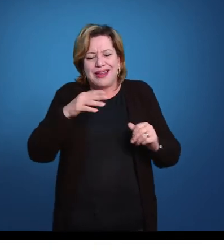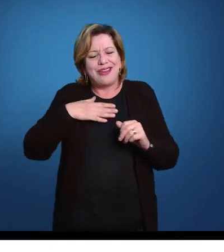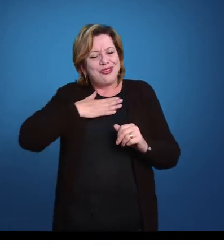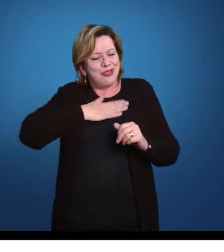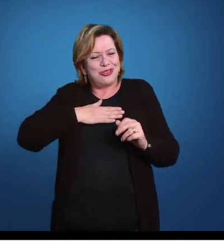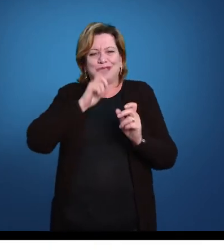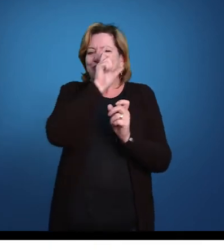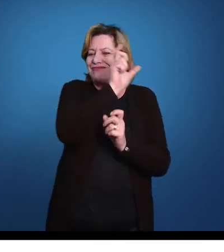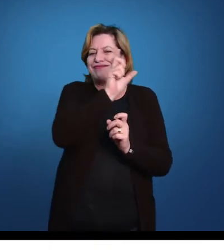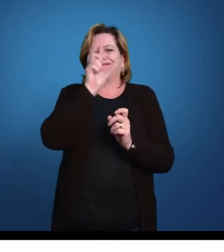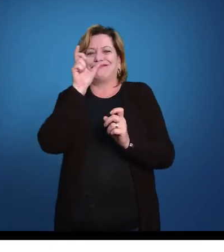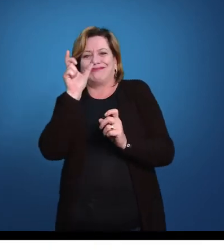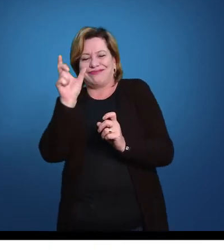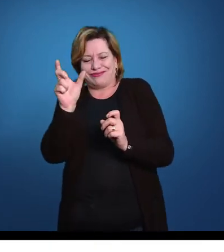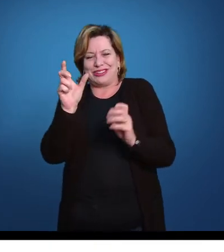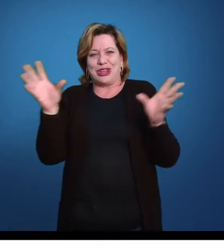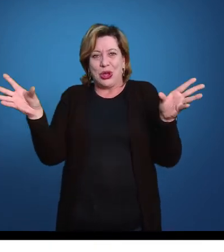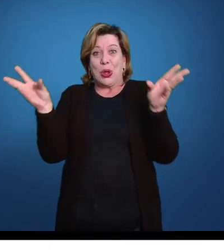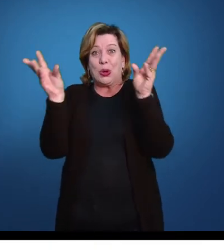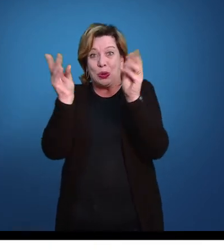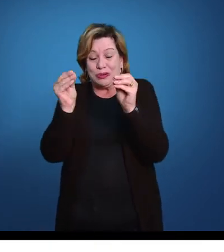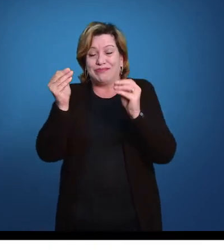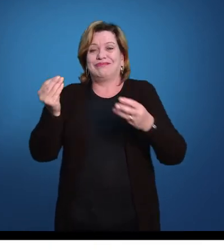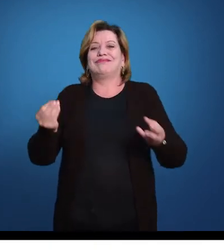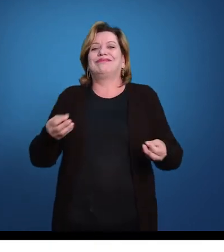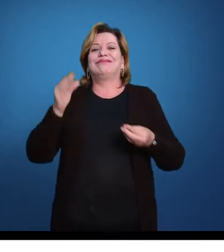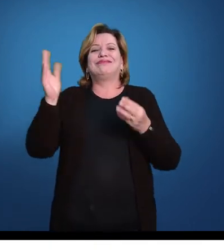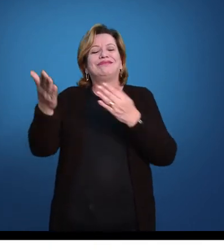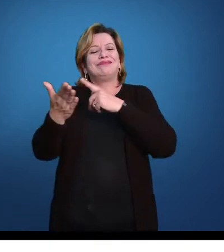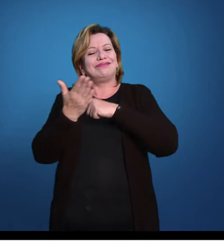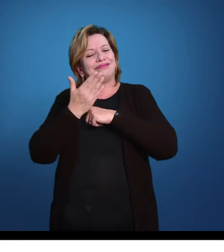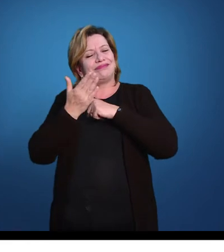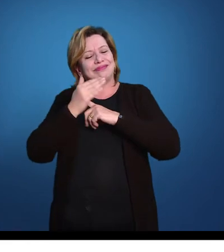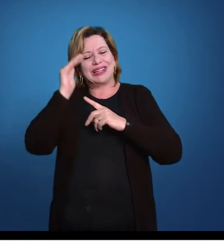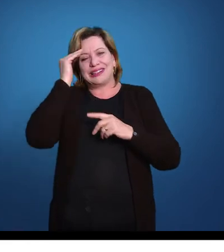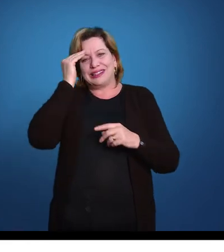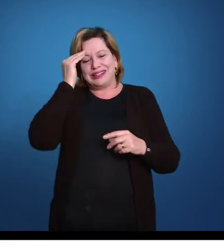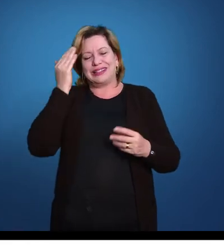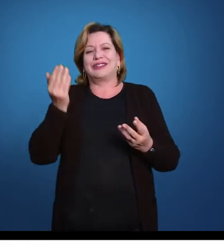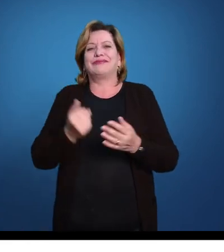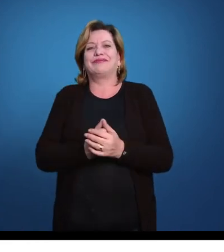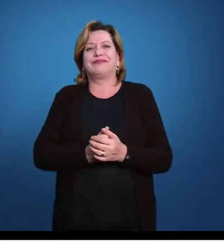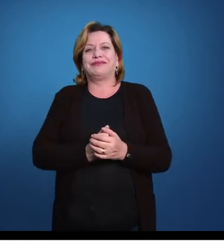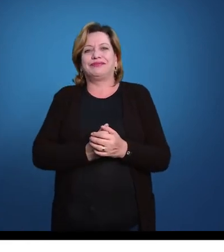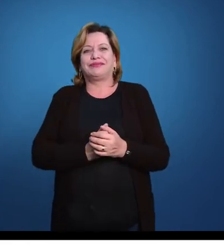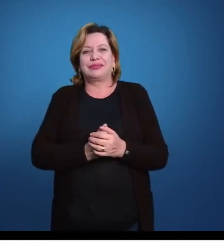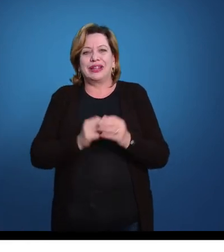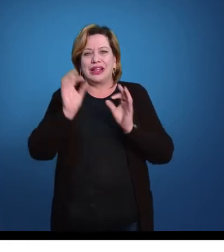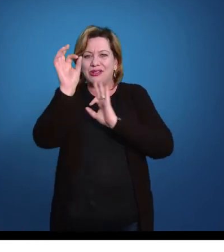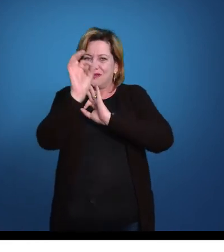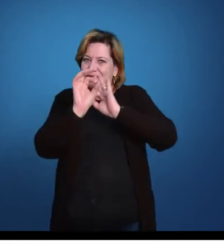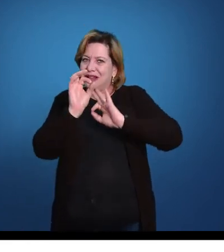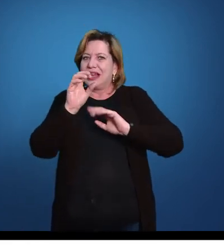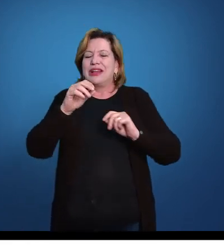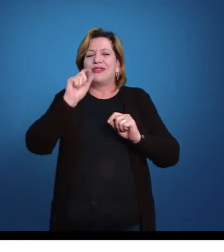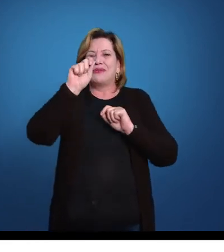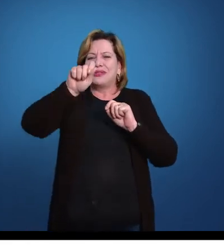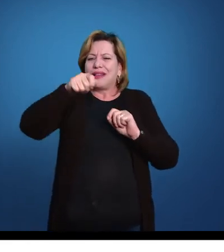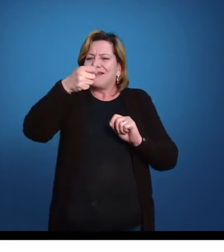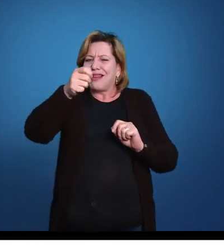nome completo, ajuda a gente a entender as coisas. Esse sistema, ele é uma parte do